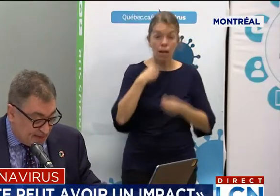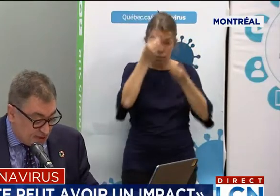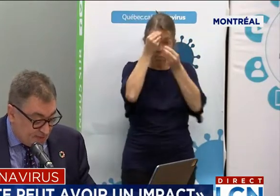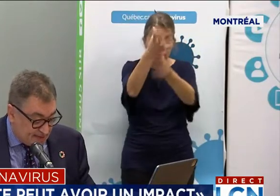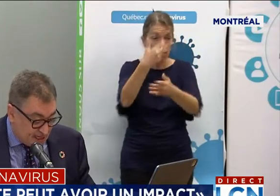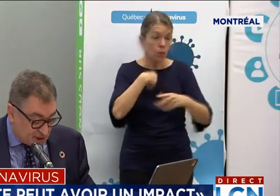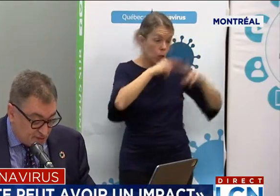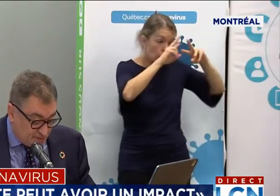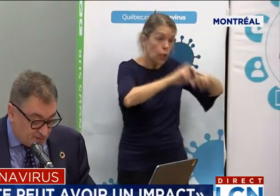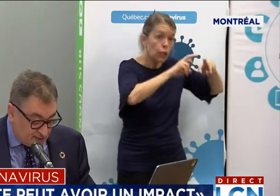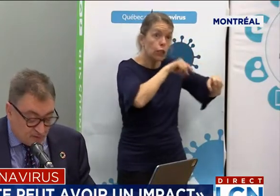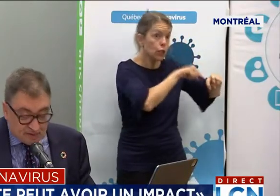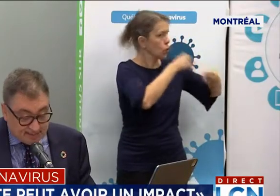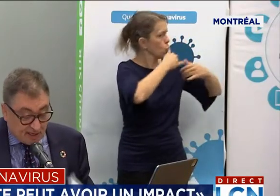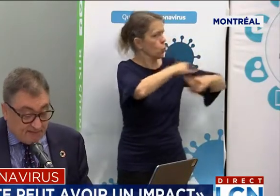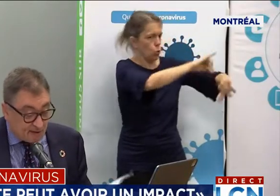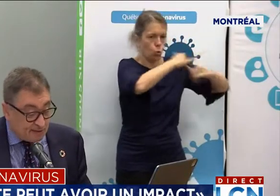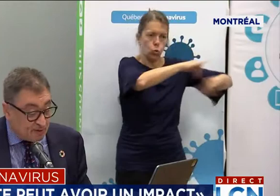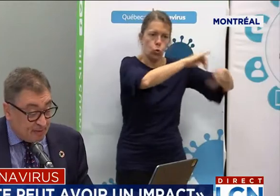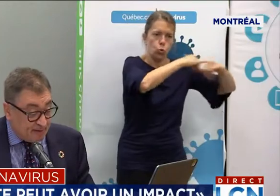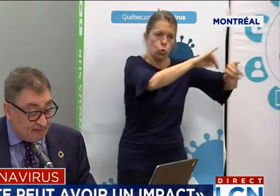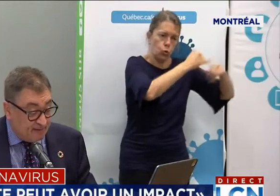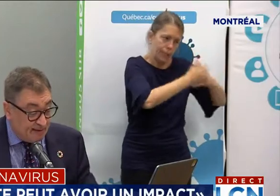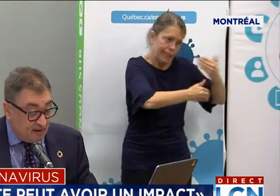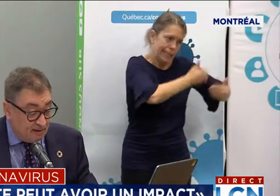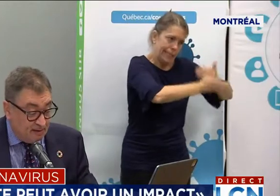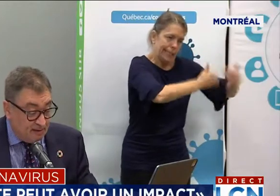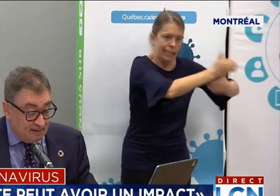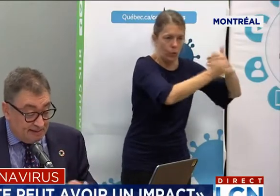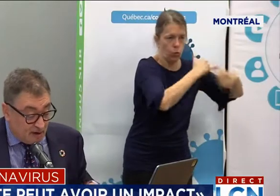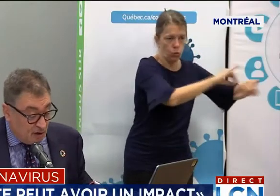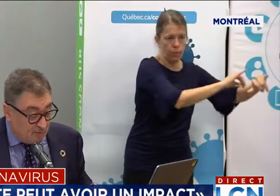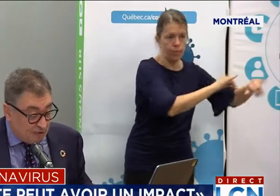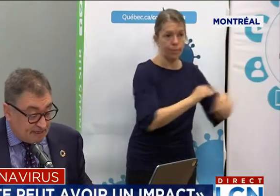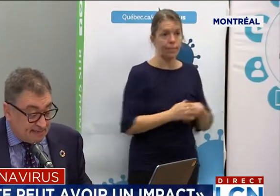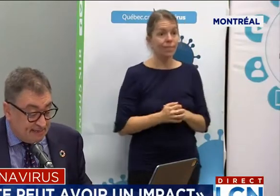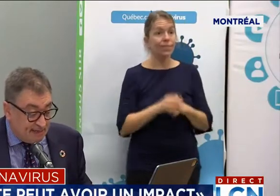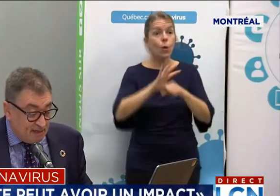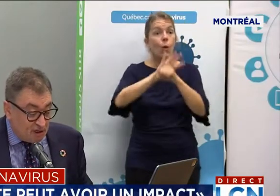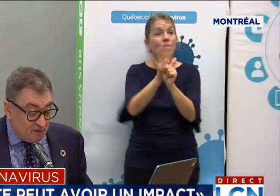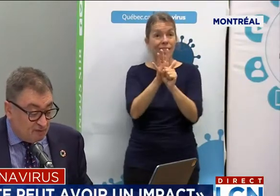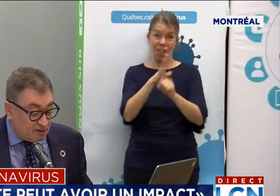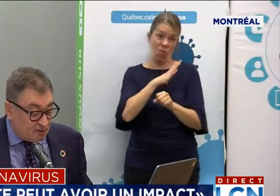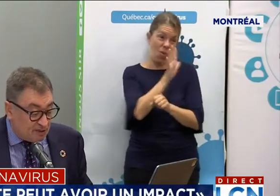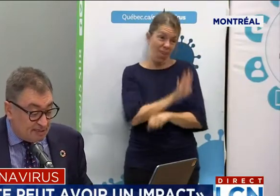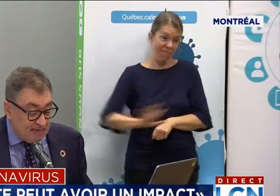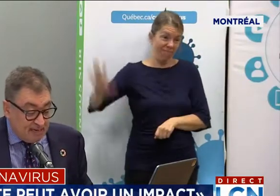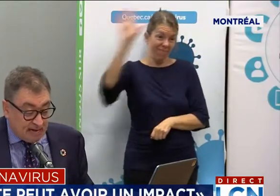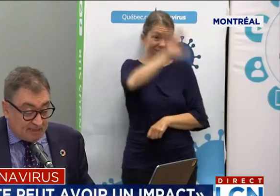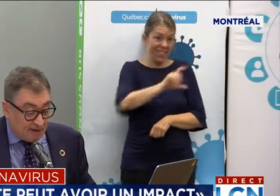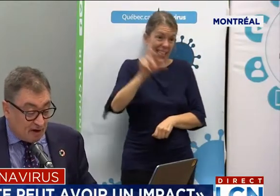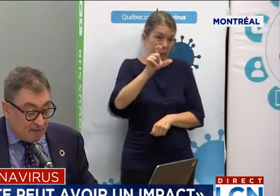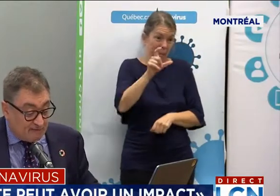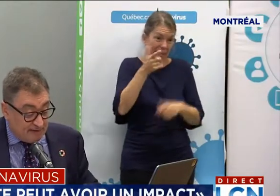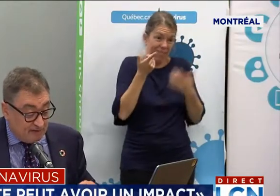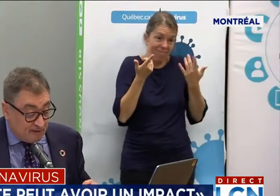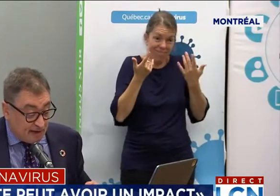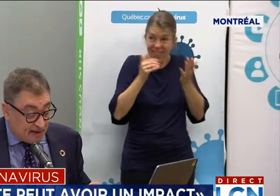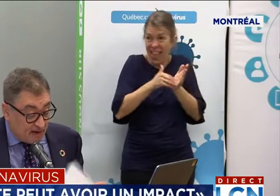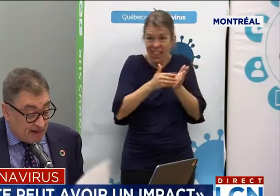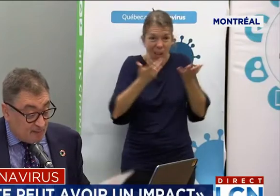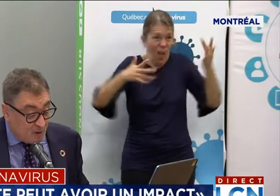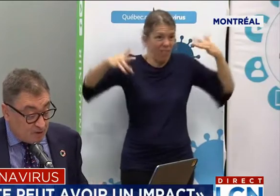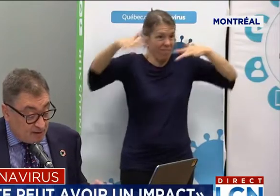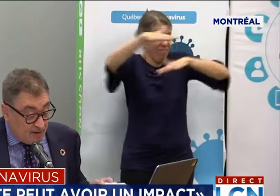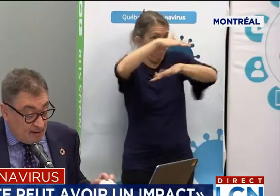très important. Le message que je veux vous dire, c'est que le virus est au Québec. Il est là. Il est encore là pour rester. Je veux vous dire aussi qu'antérieurement, vous avez